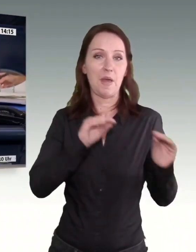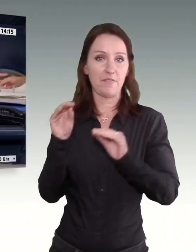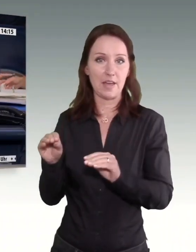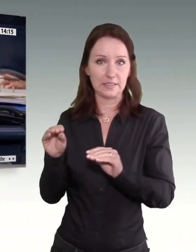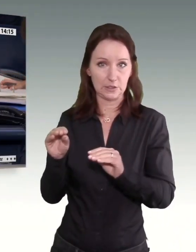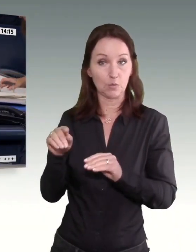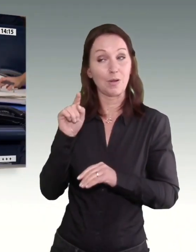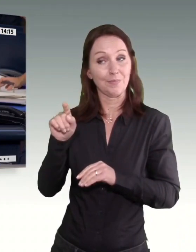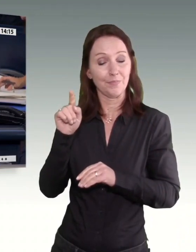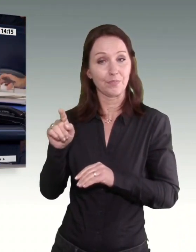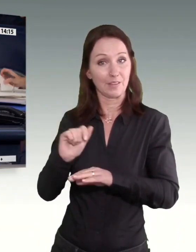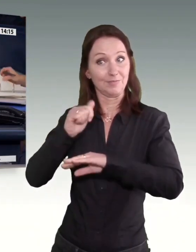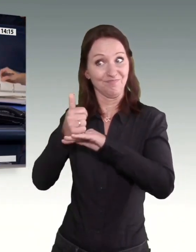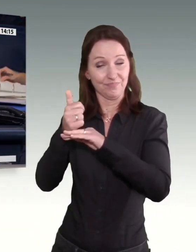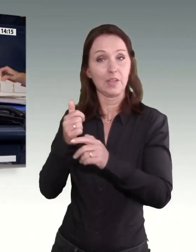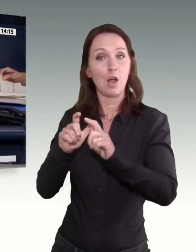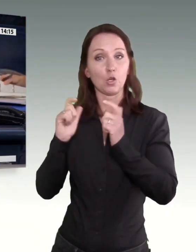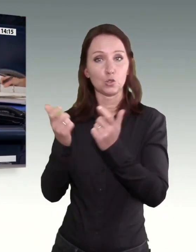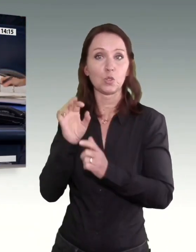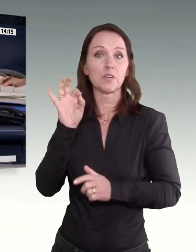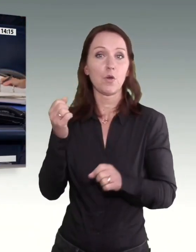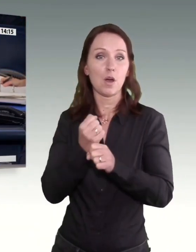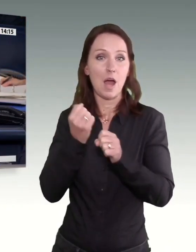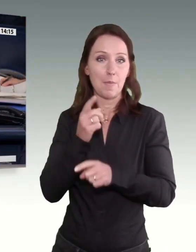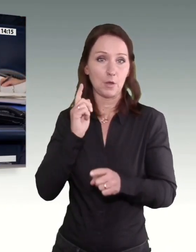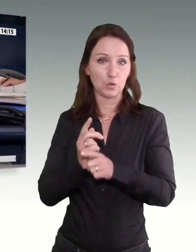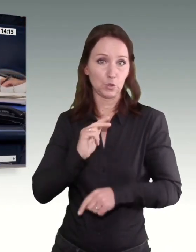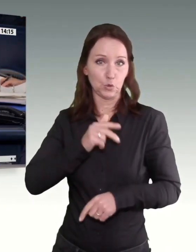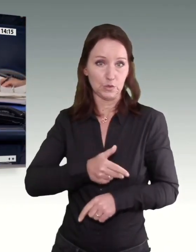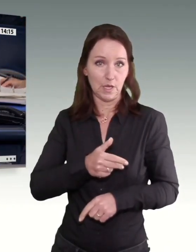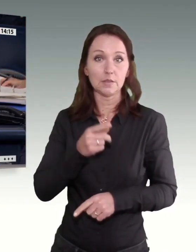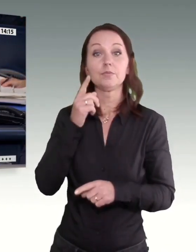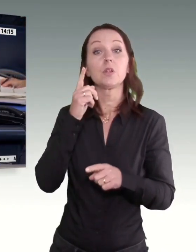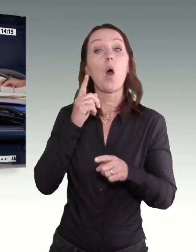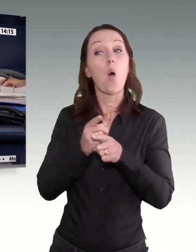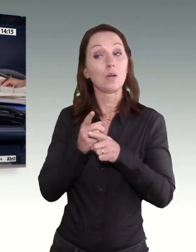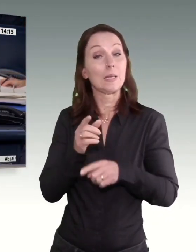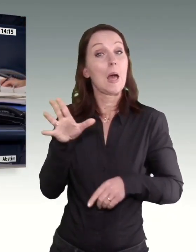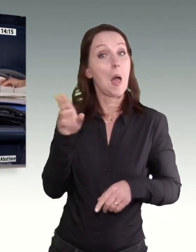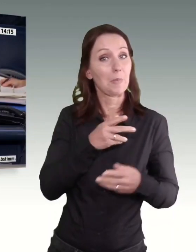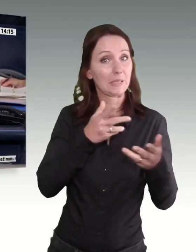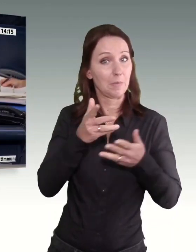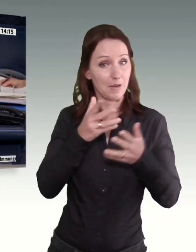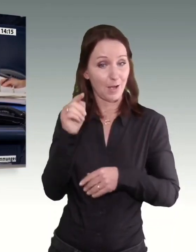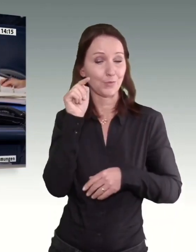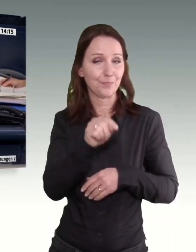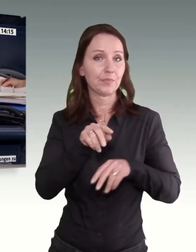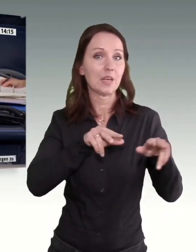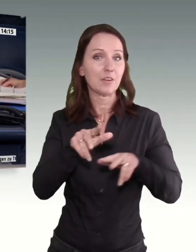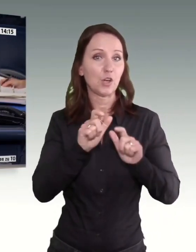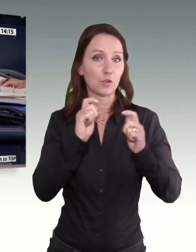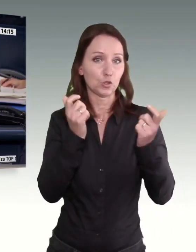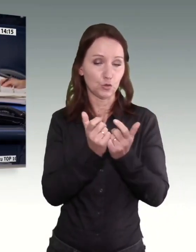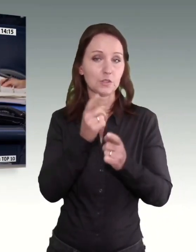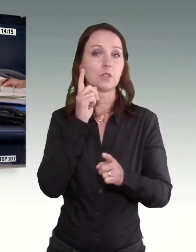an den Ausschuss für Arbeit und Soziales, sowie mitberatend an den Wirtschaftsausschuss und an